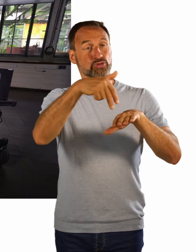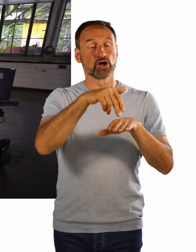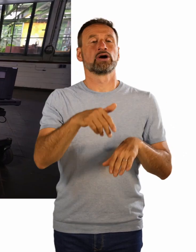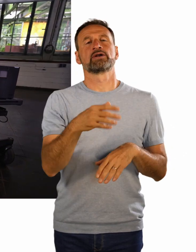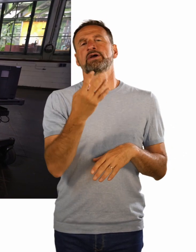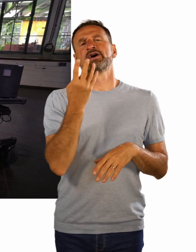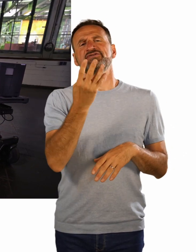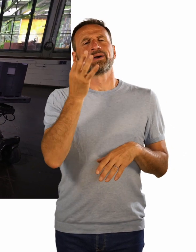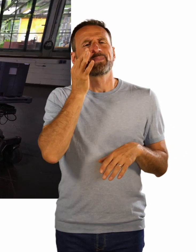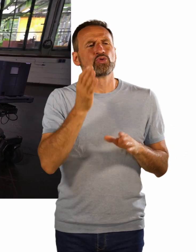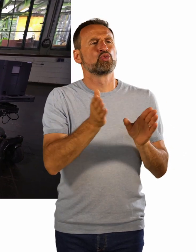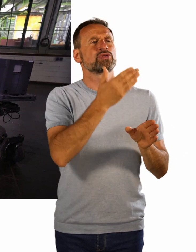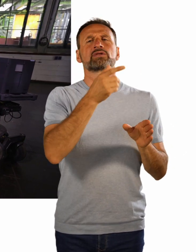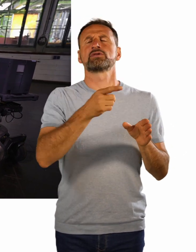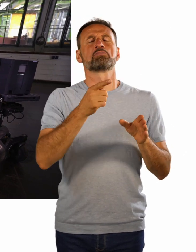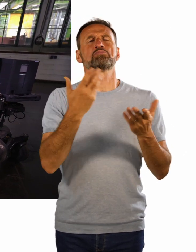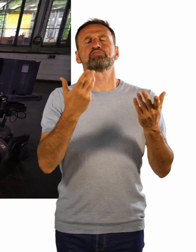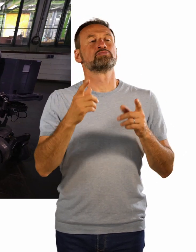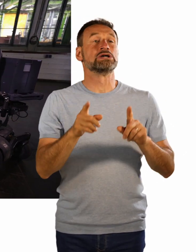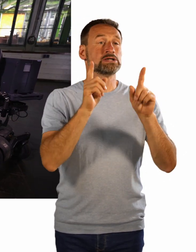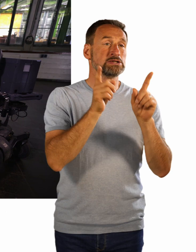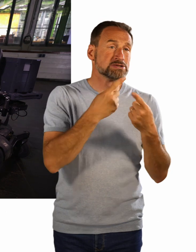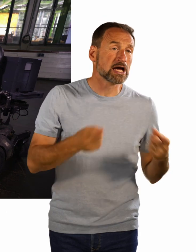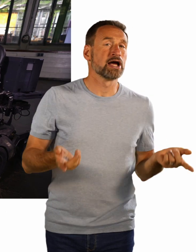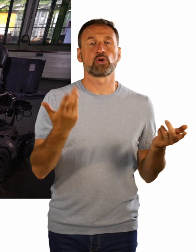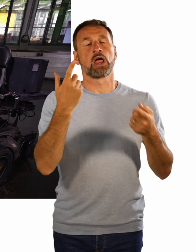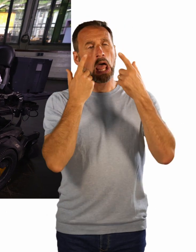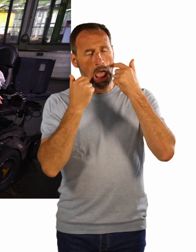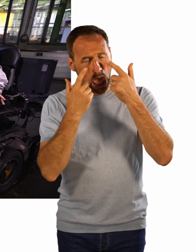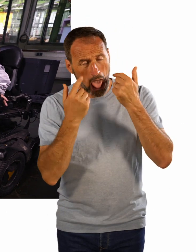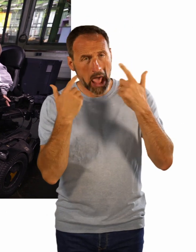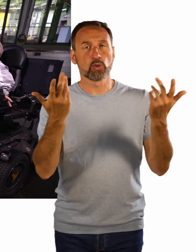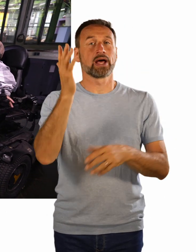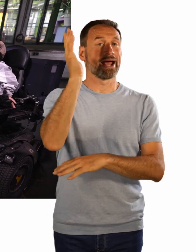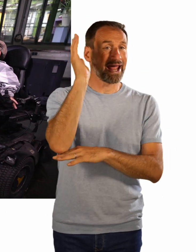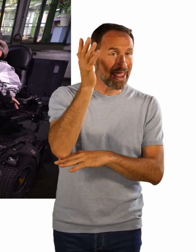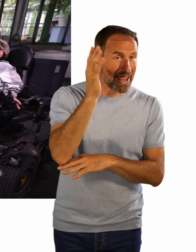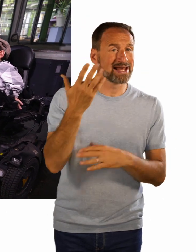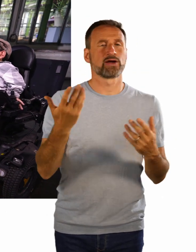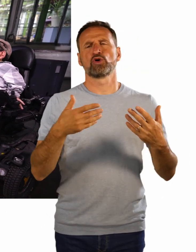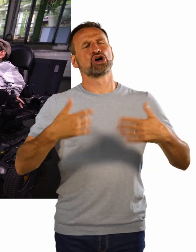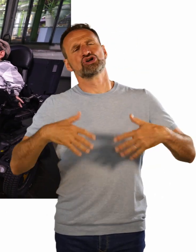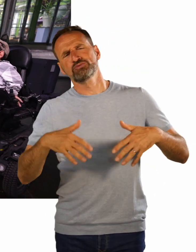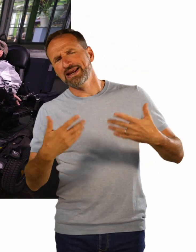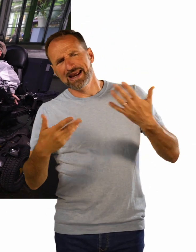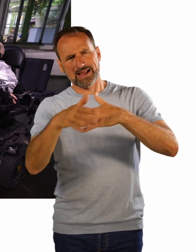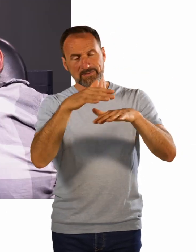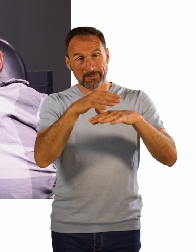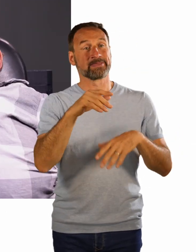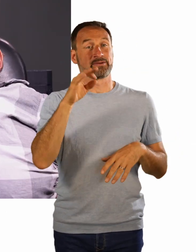singen, wir müssen ein Spiel spielen. Und das Publikum entscheidet durch die Lautstärke des Klatschens, wie viel Geld die Person